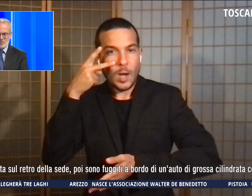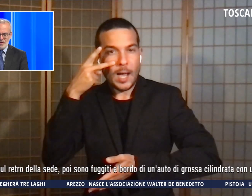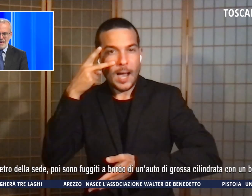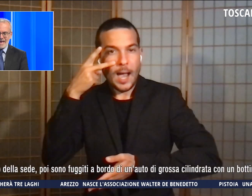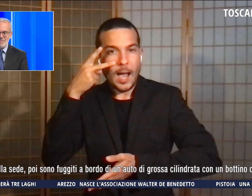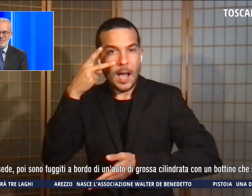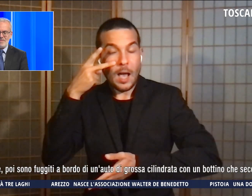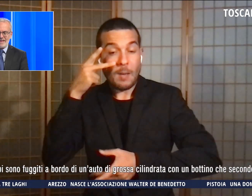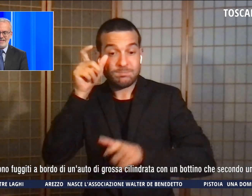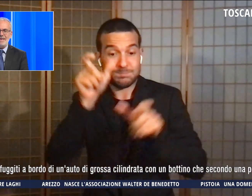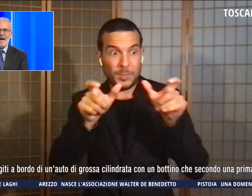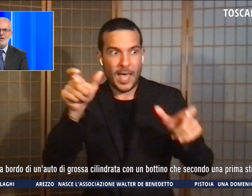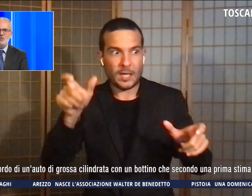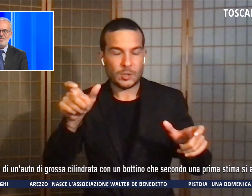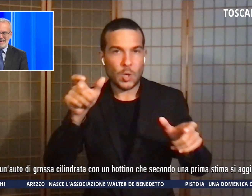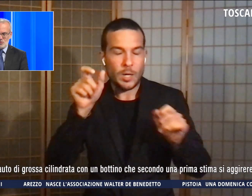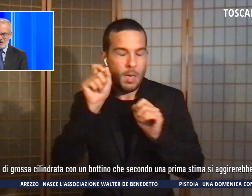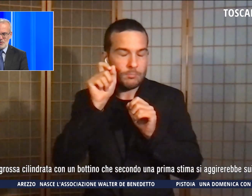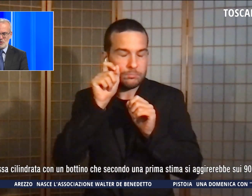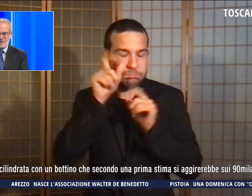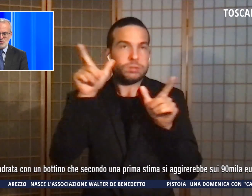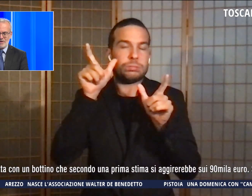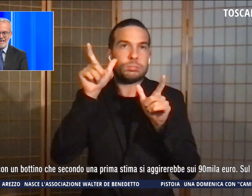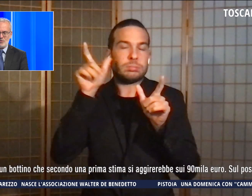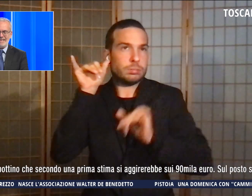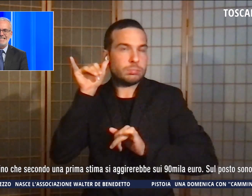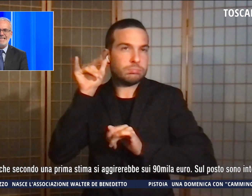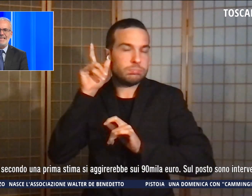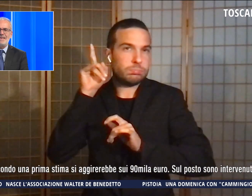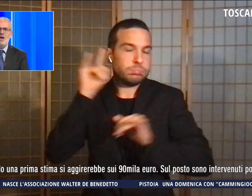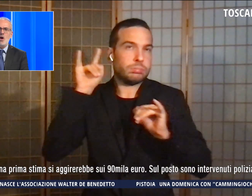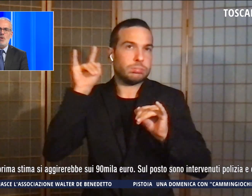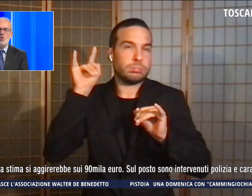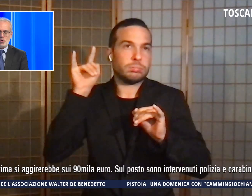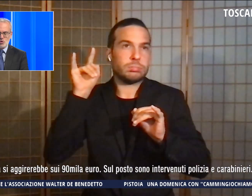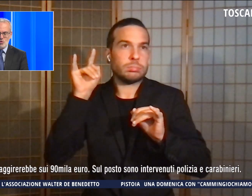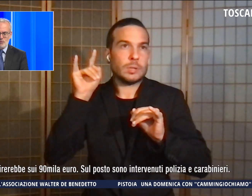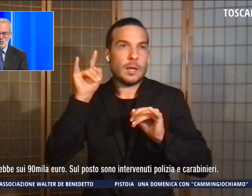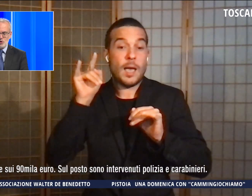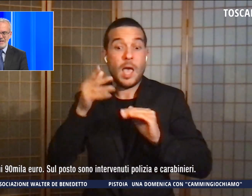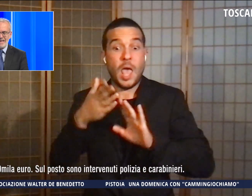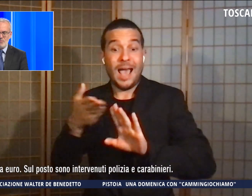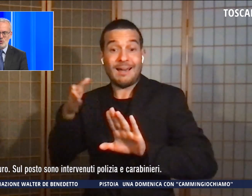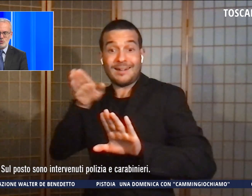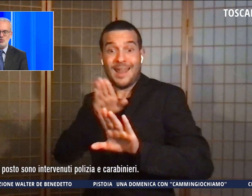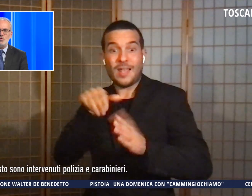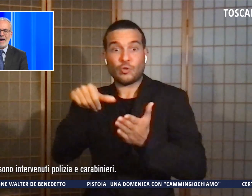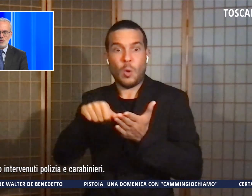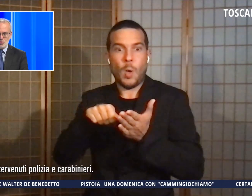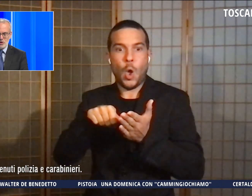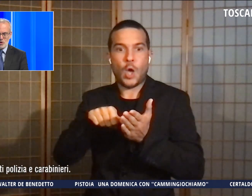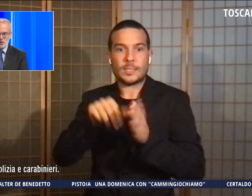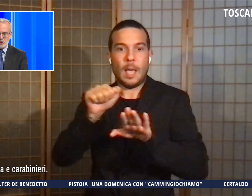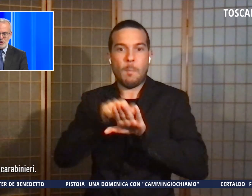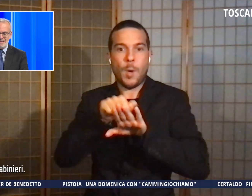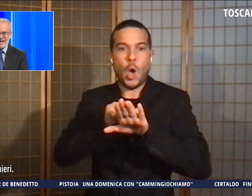quattro. I malviventi hanno divelto una porta sul retro della sede, poi sono fuggiti a bordo di un